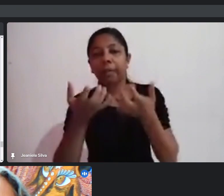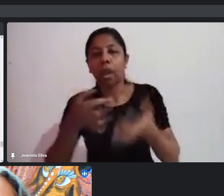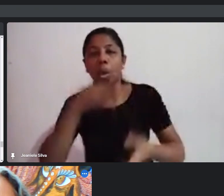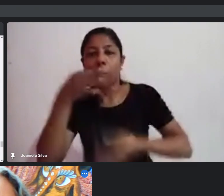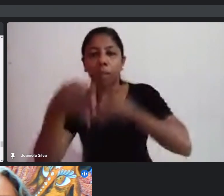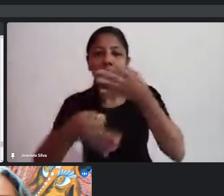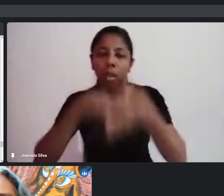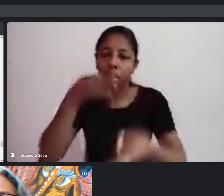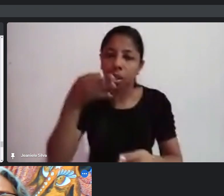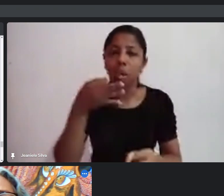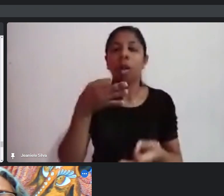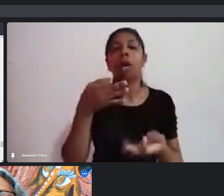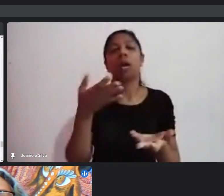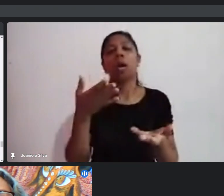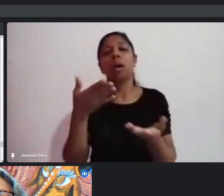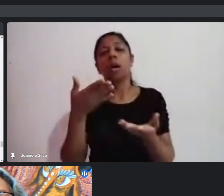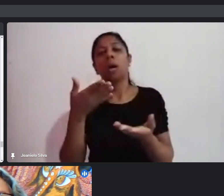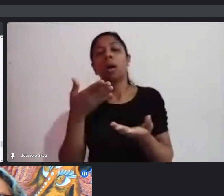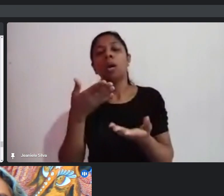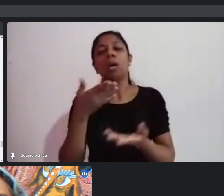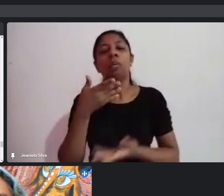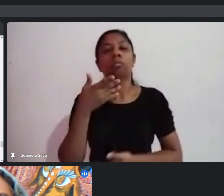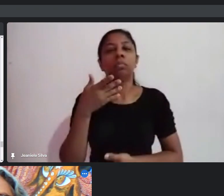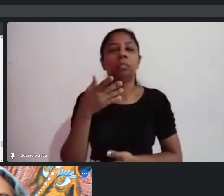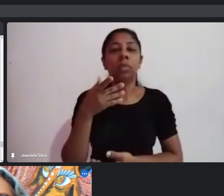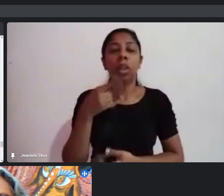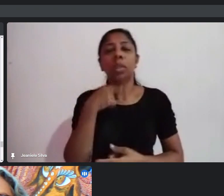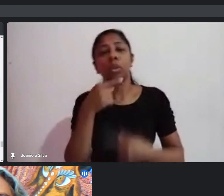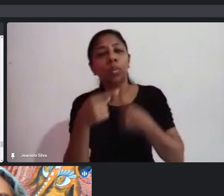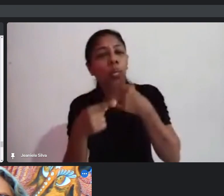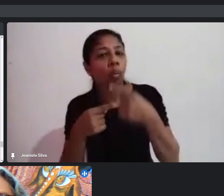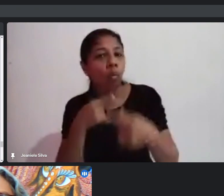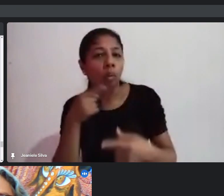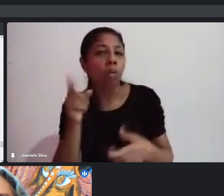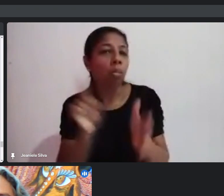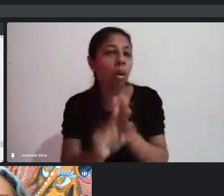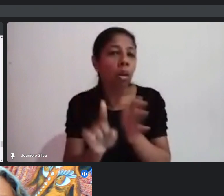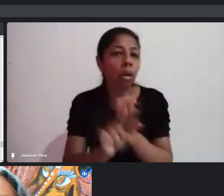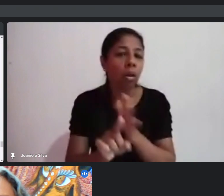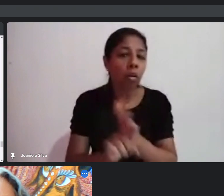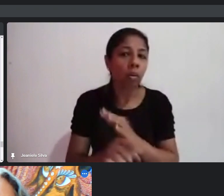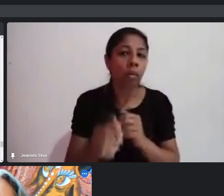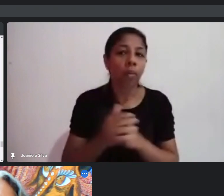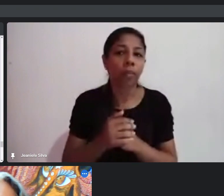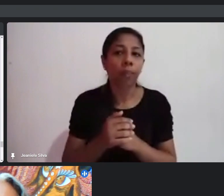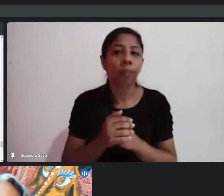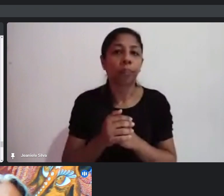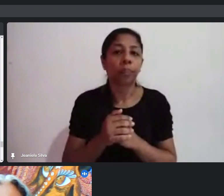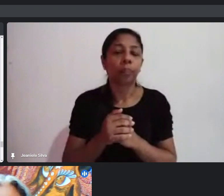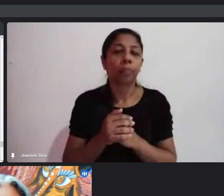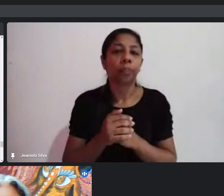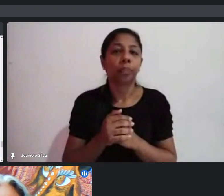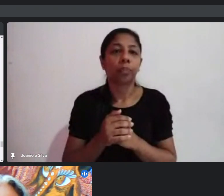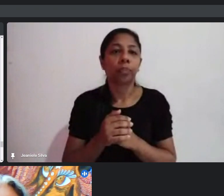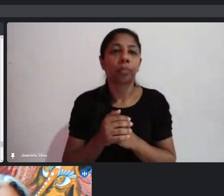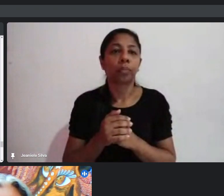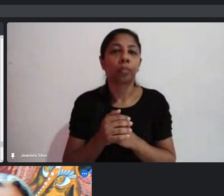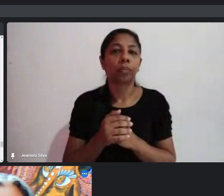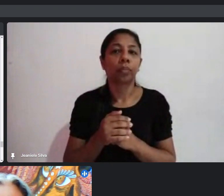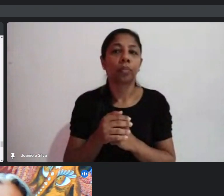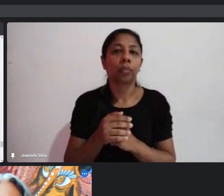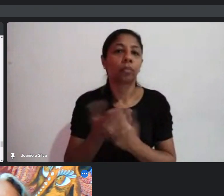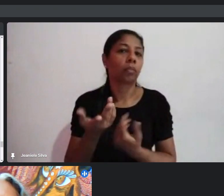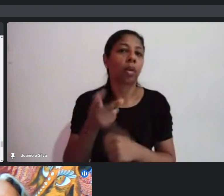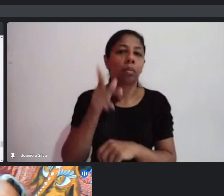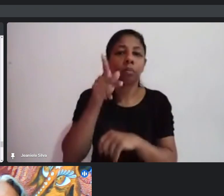para a organização desse recurso, tirar uma dúvida, por vídeo, pode começar a se inscrever,